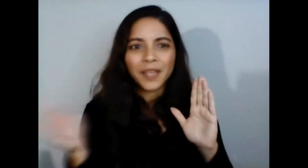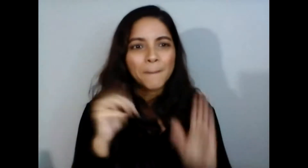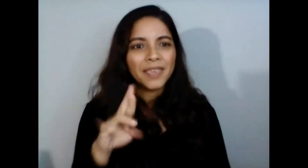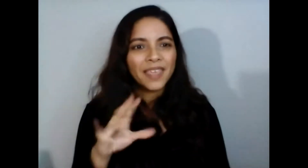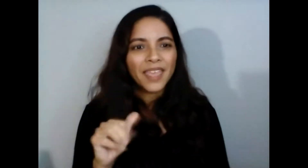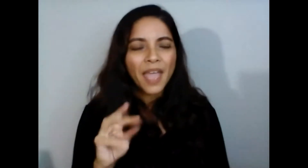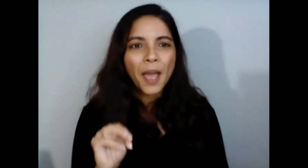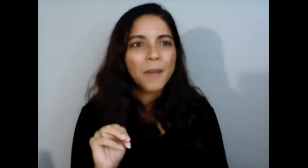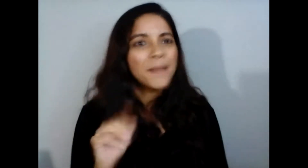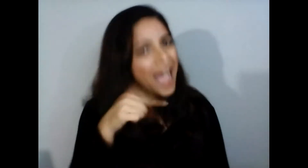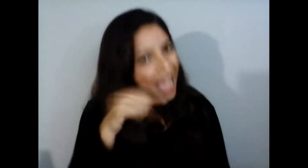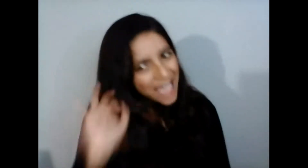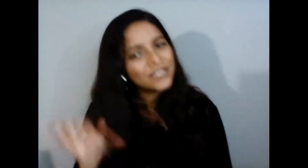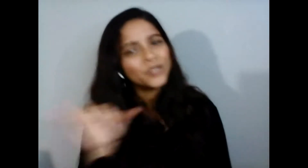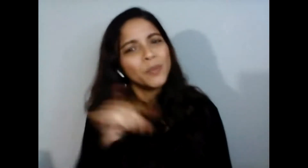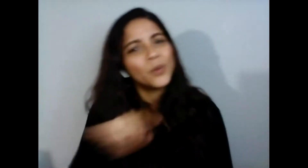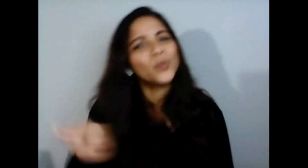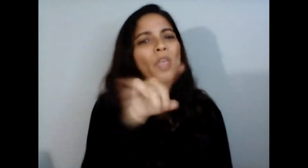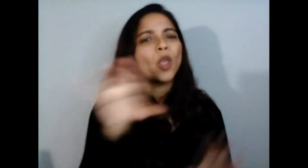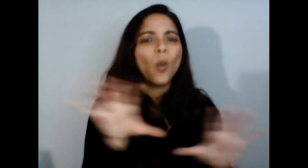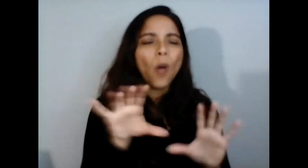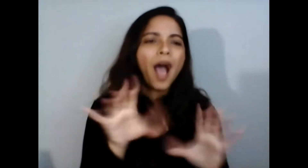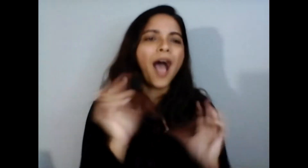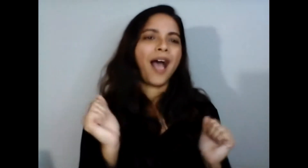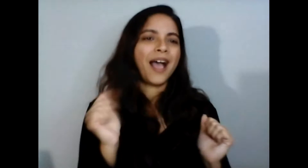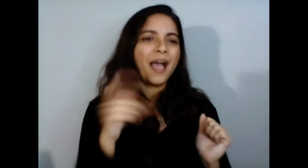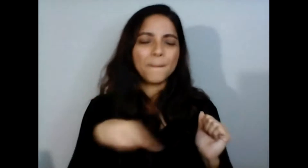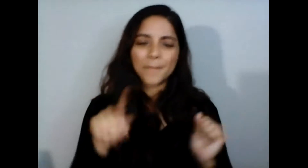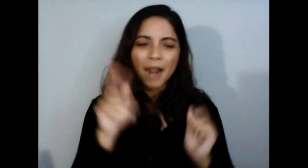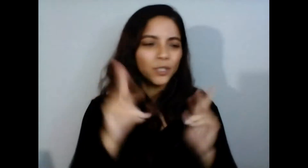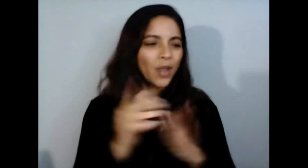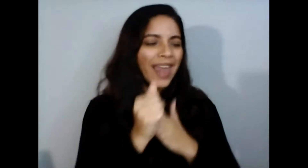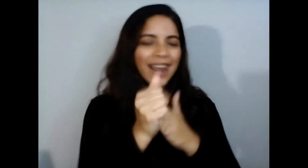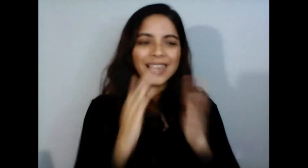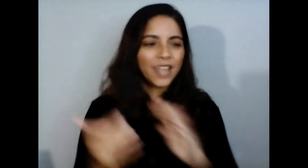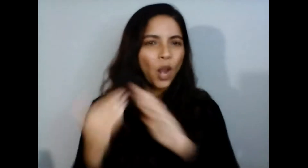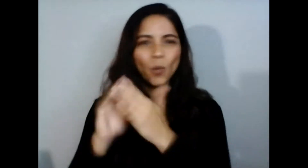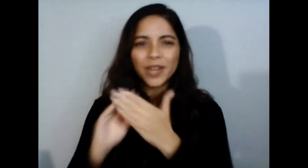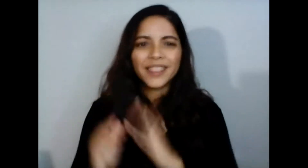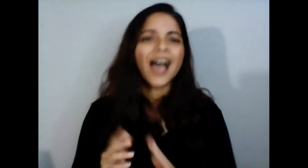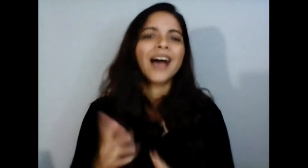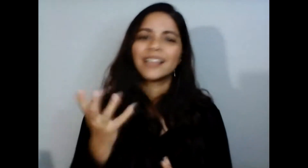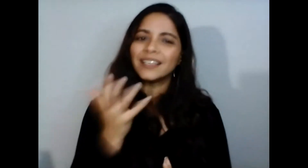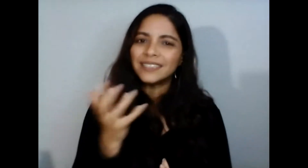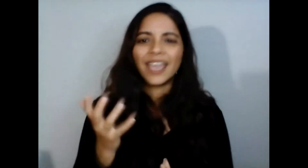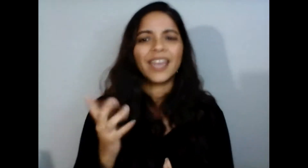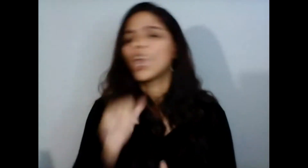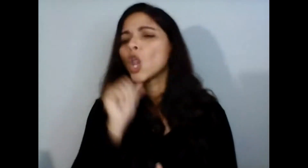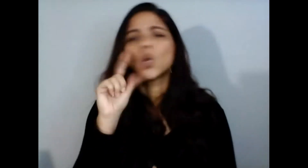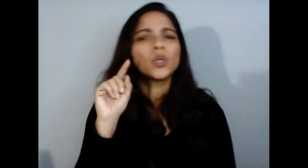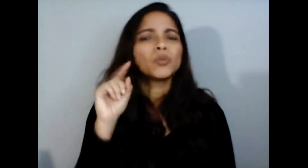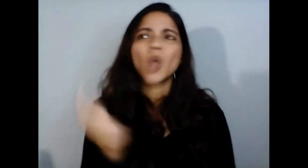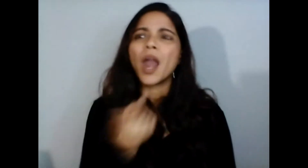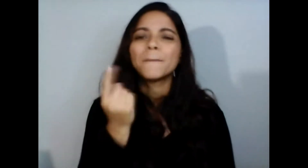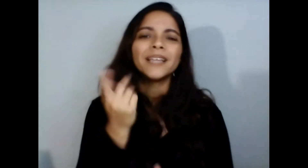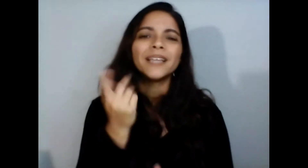programa de embajadores pero si ustedes saben de algún líder o lideraza que no necesariamente le interese solicitar o por